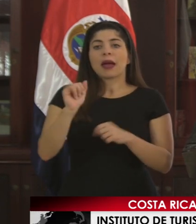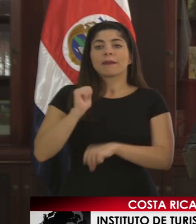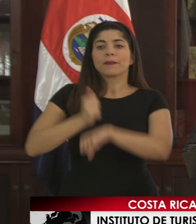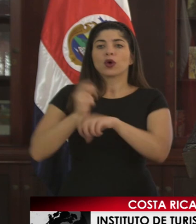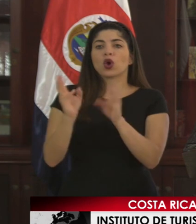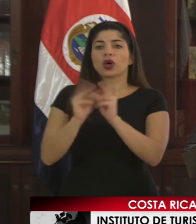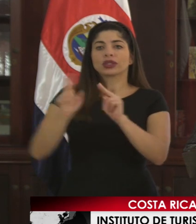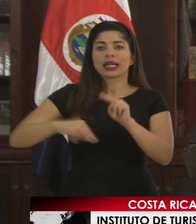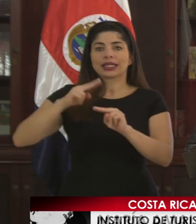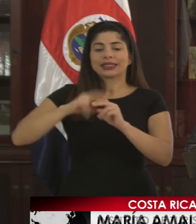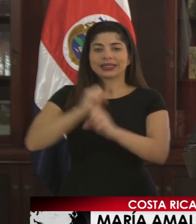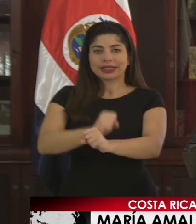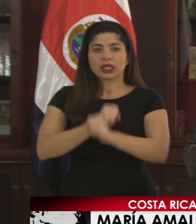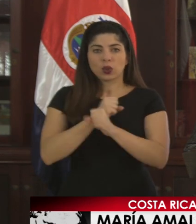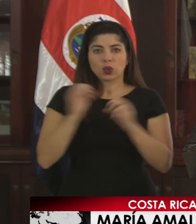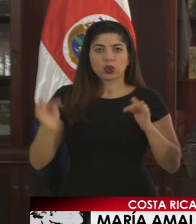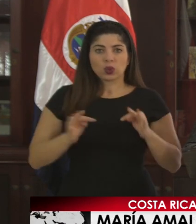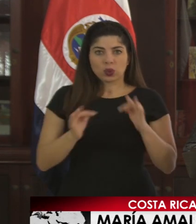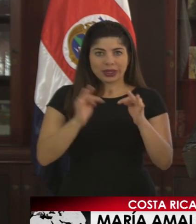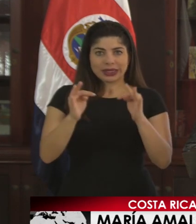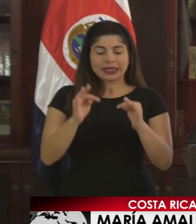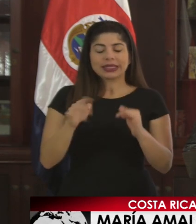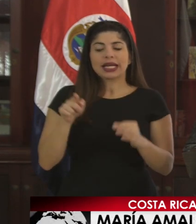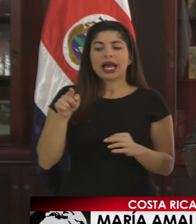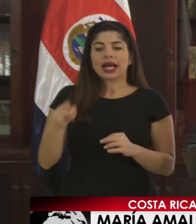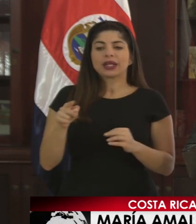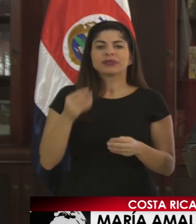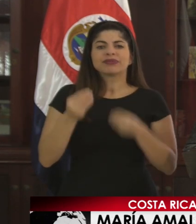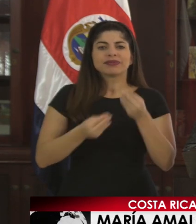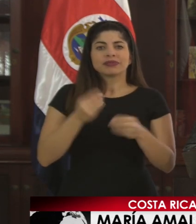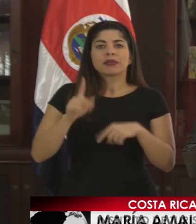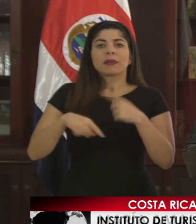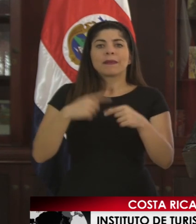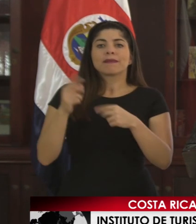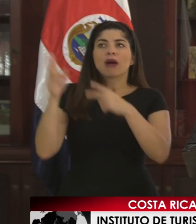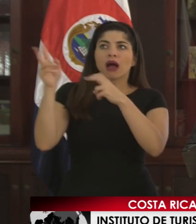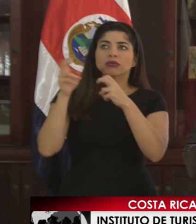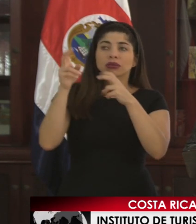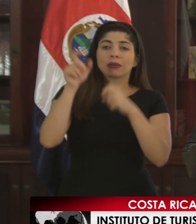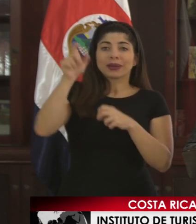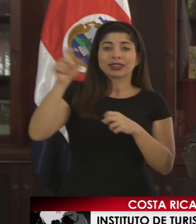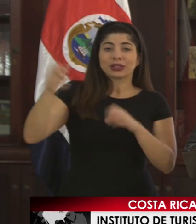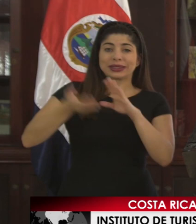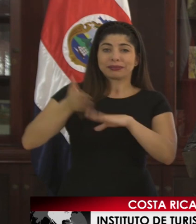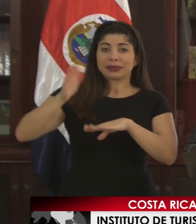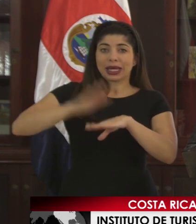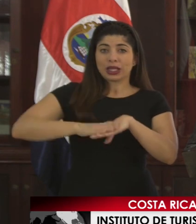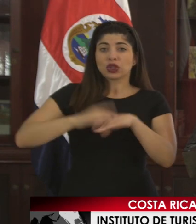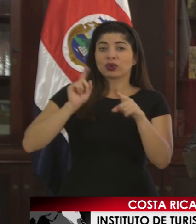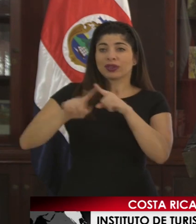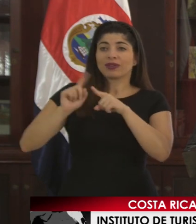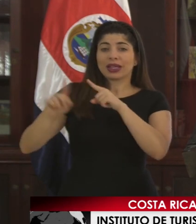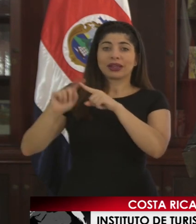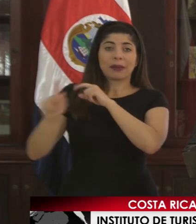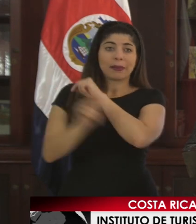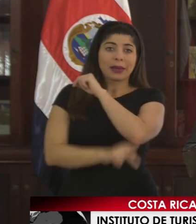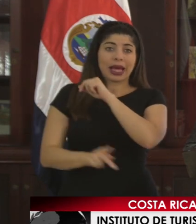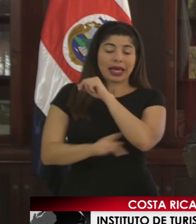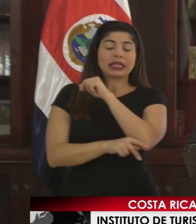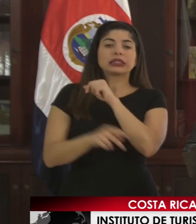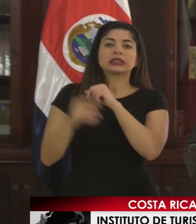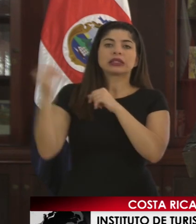Nacional de Seguridad Turística en donde estaremos trayendo expertos de diferentes partes del mundo